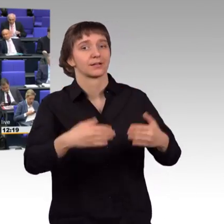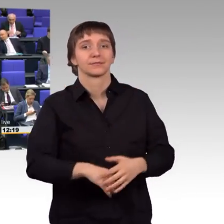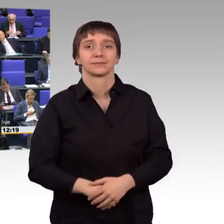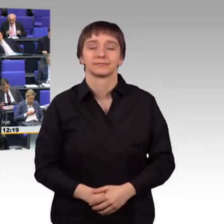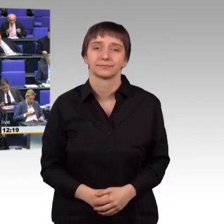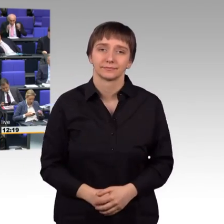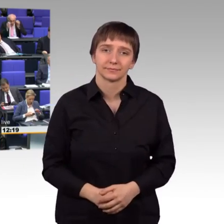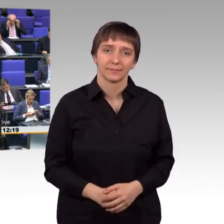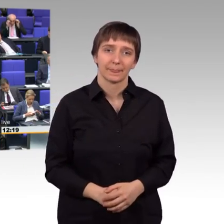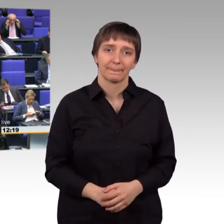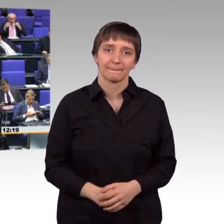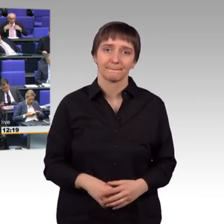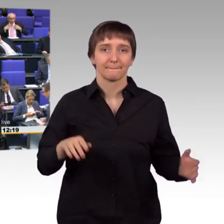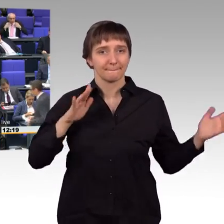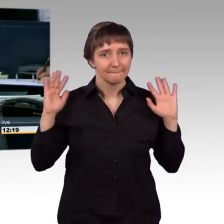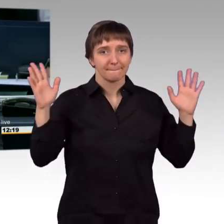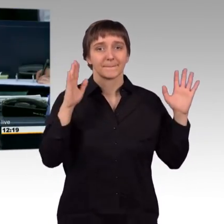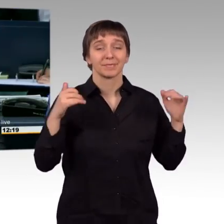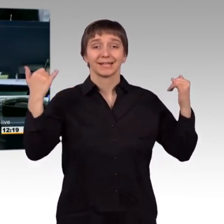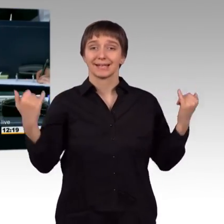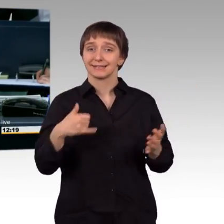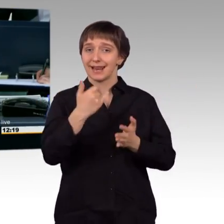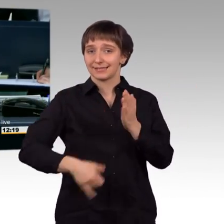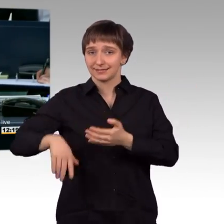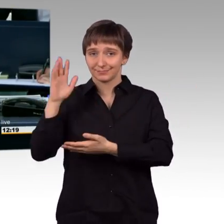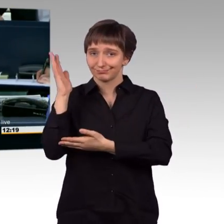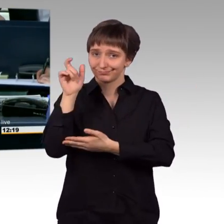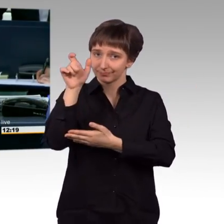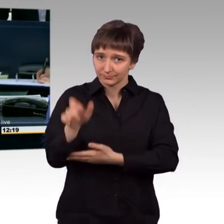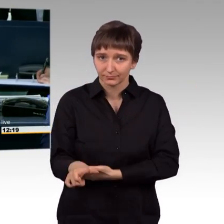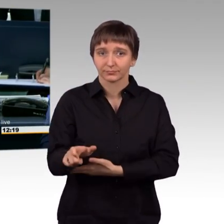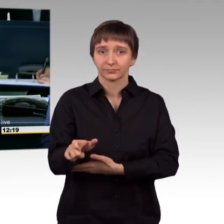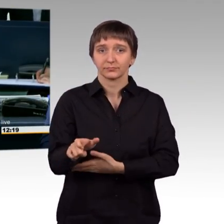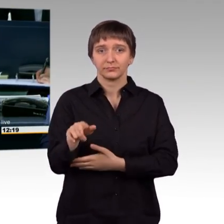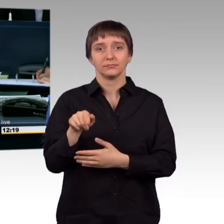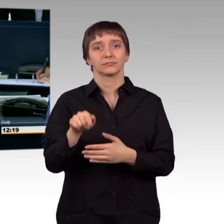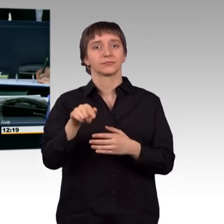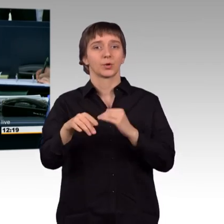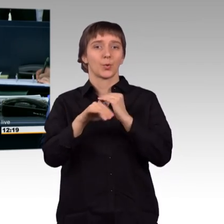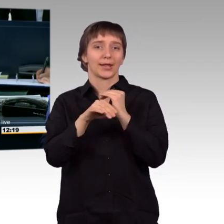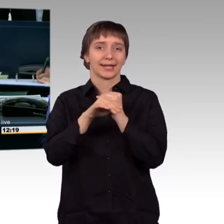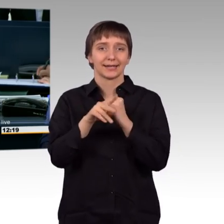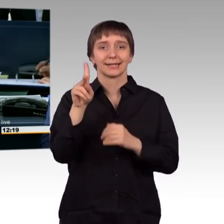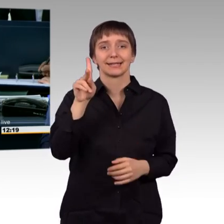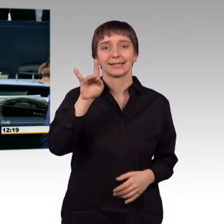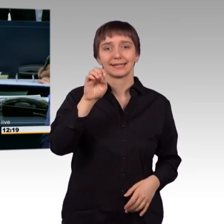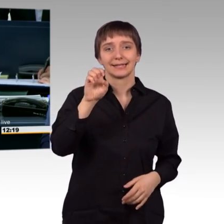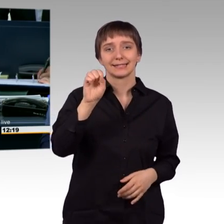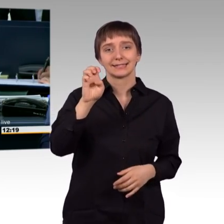Als letzter Redner spricht in dieser Debatte zu uns der Kollege Roderich Kiesewetter von der CDU-CSU-Fraktion.